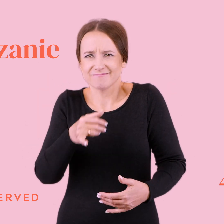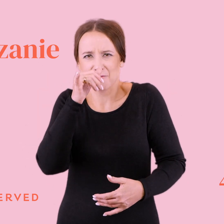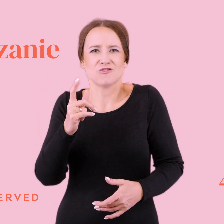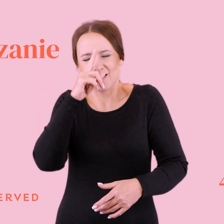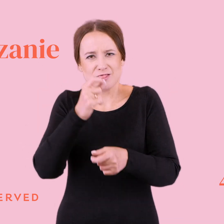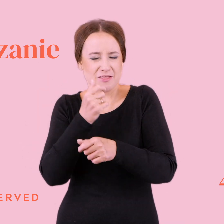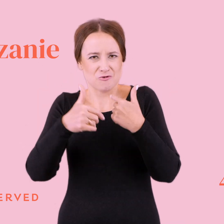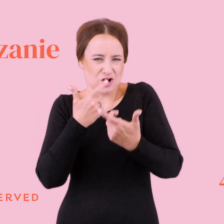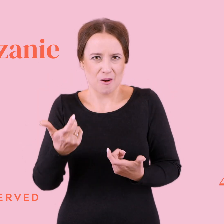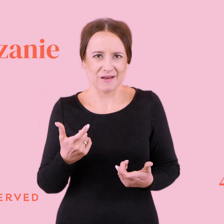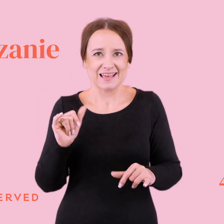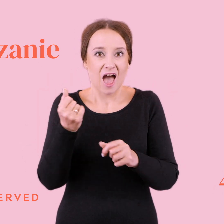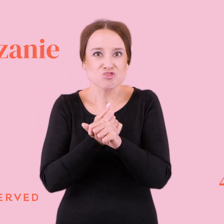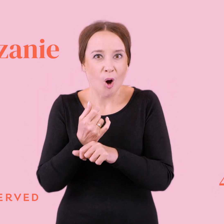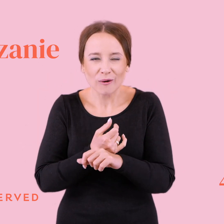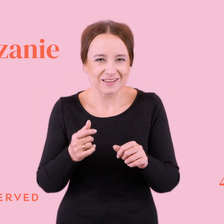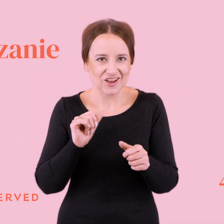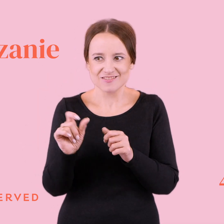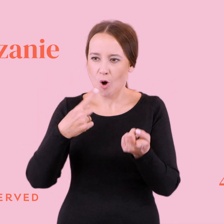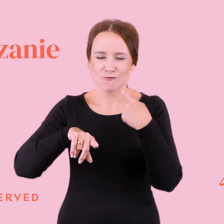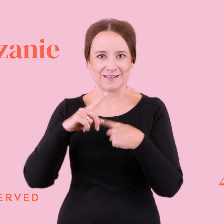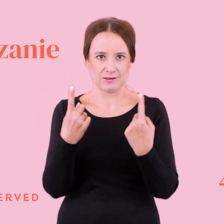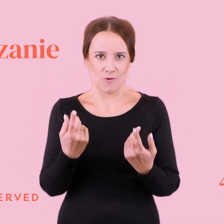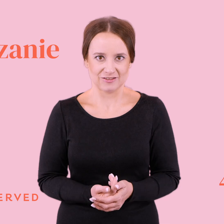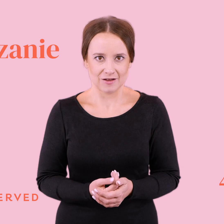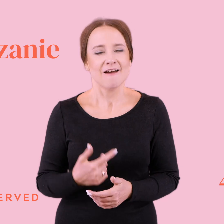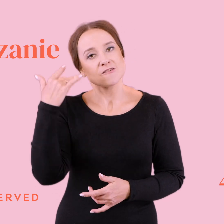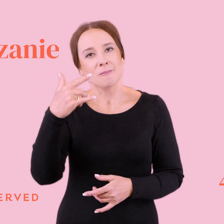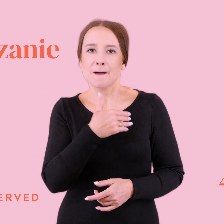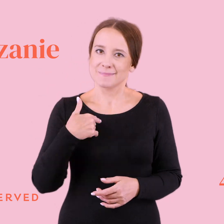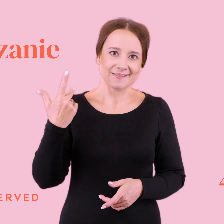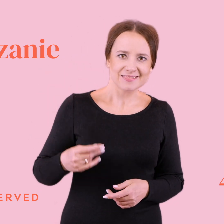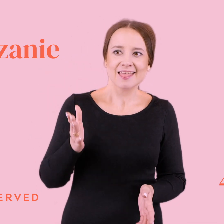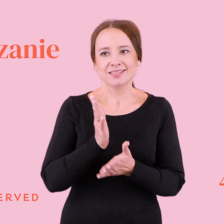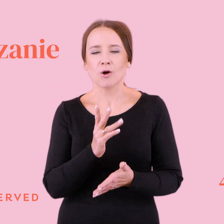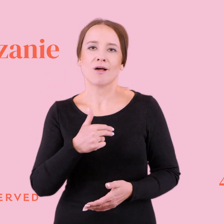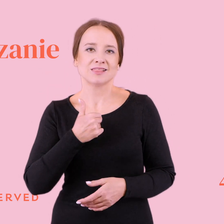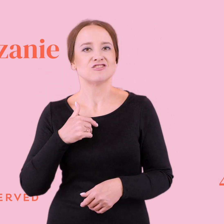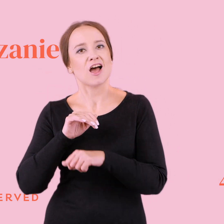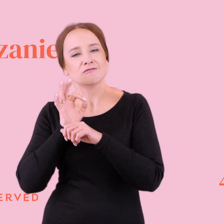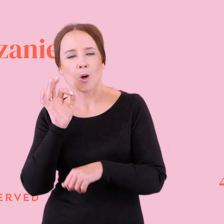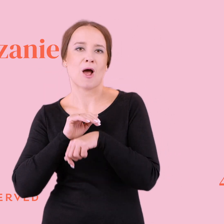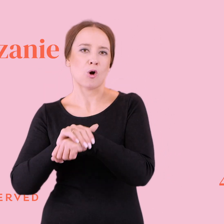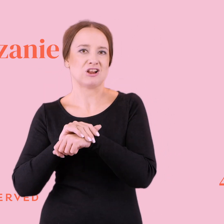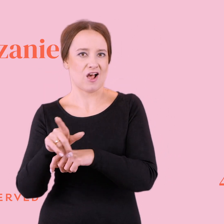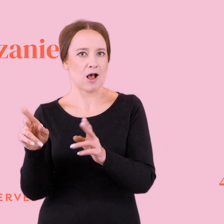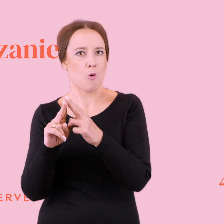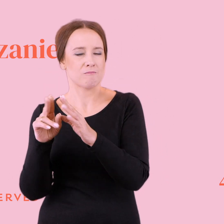jak to jest toksyczne, to odwróćmy sytuację. Wyobraźmy sobie, że to nie my, tylko nasza dobra koleżanka się umawia z takim typem i jest przez niego